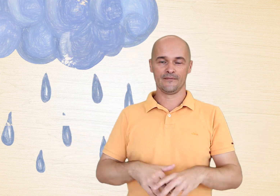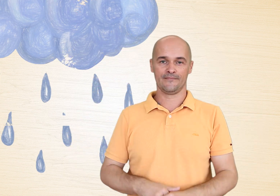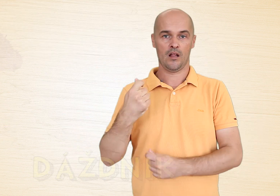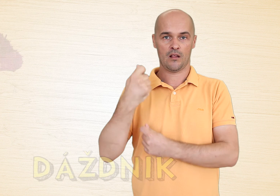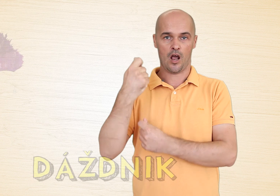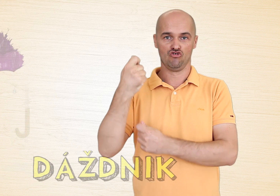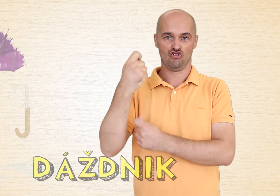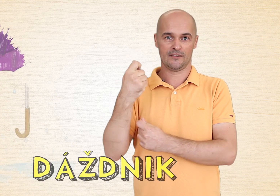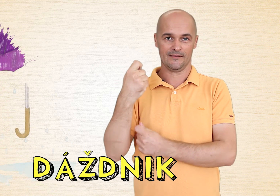Dášdník